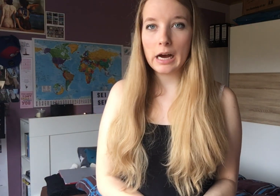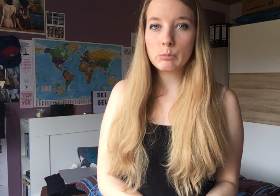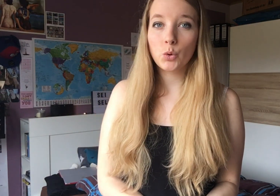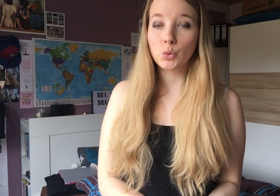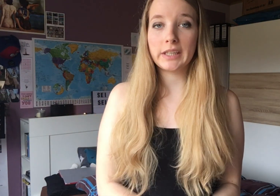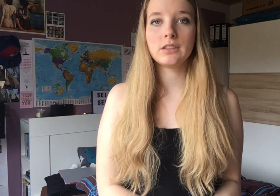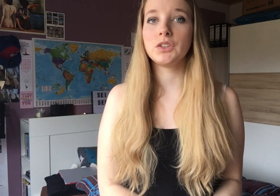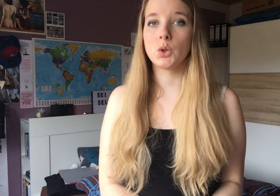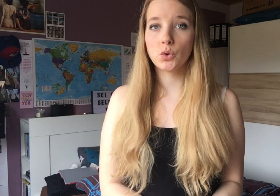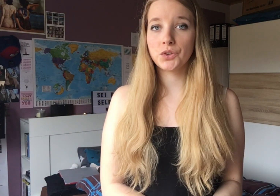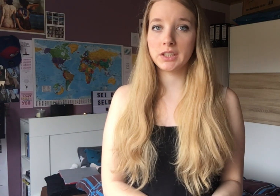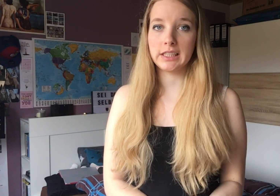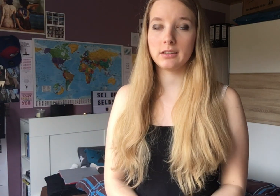Arm und du redest wieder nur von dir.